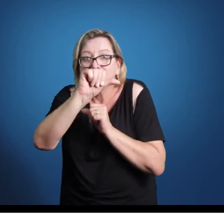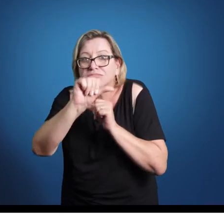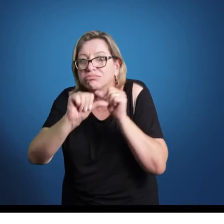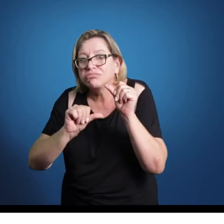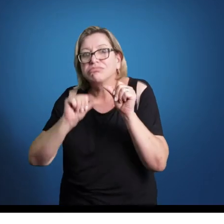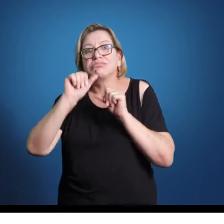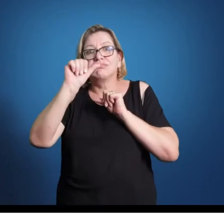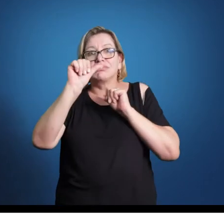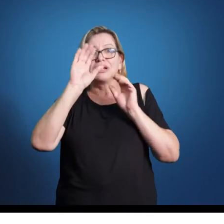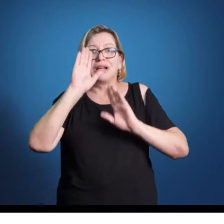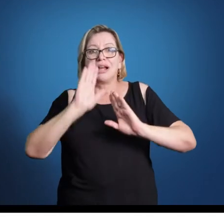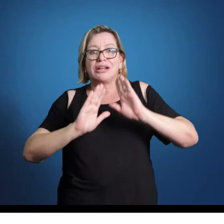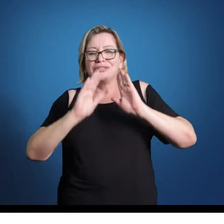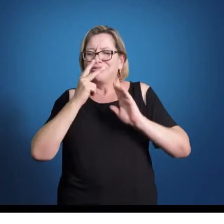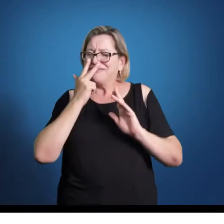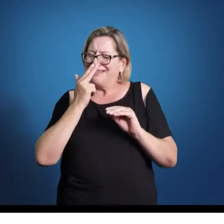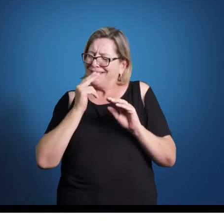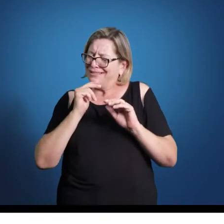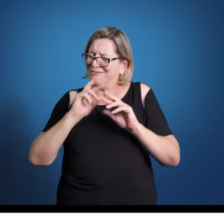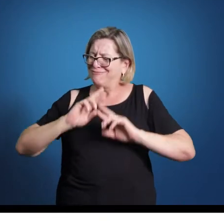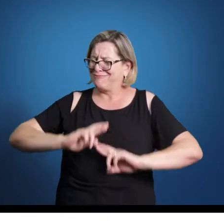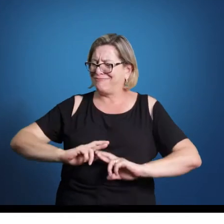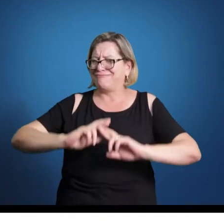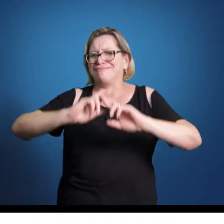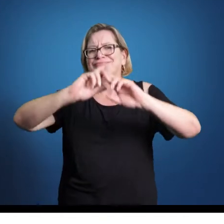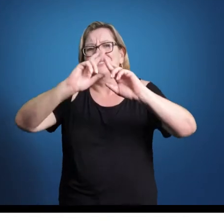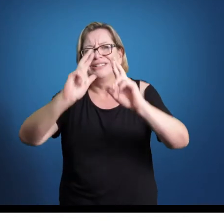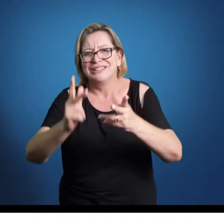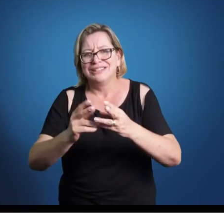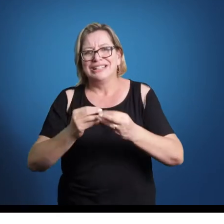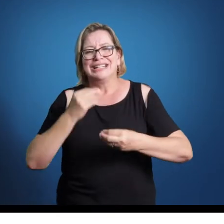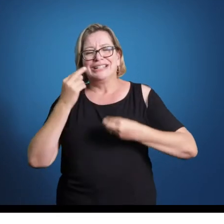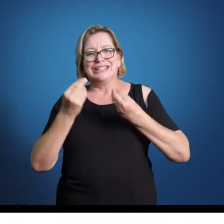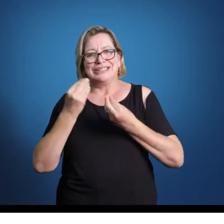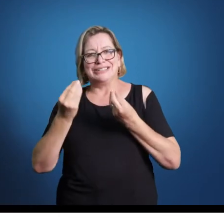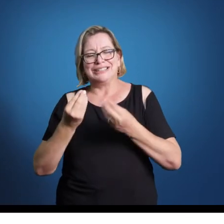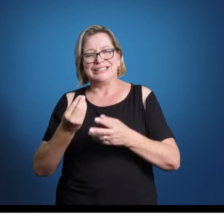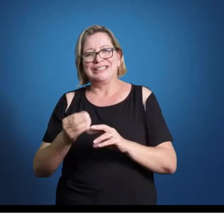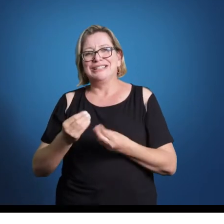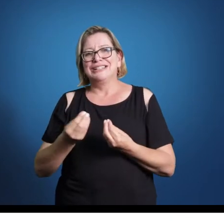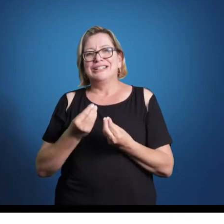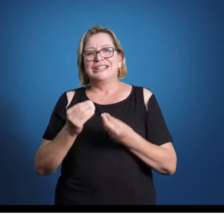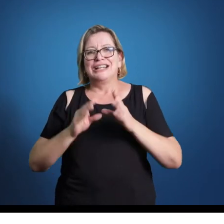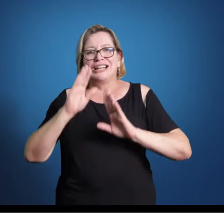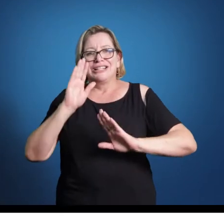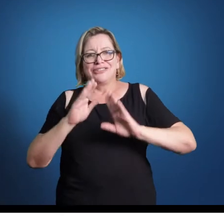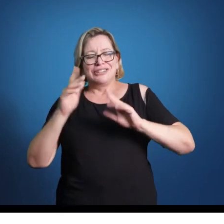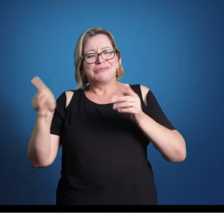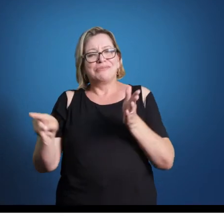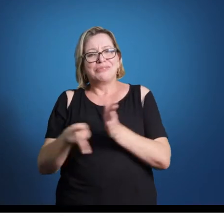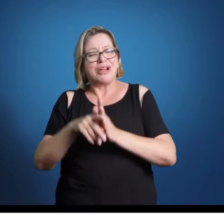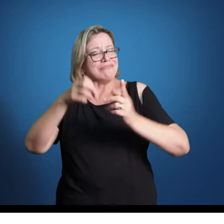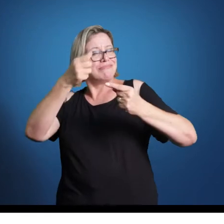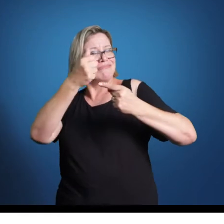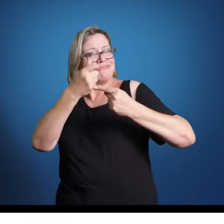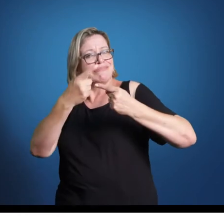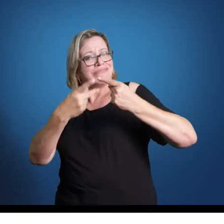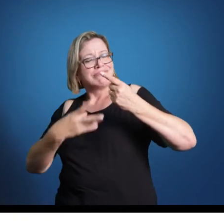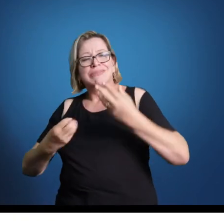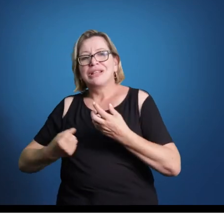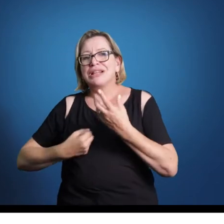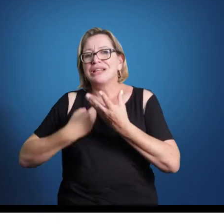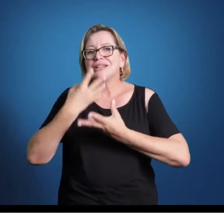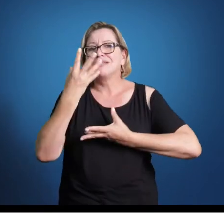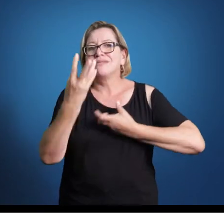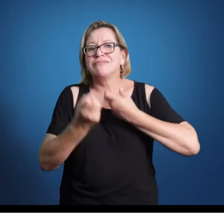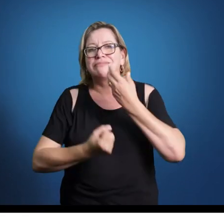desequilibrado, do ponto de vista psicológico, emocional. E, na verdade, é uma característica expressiva do período. Todo o classismo vai trabalhar de